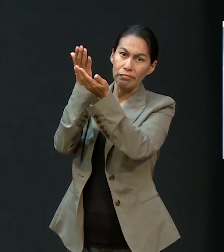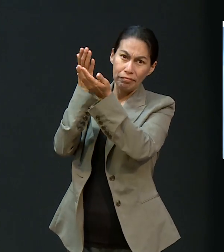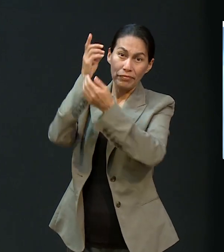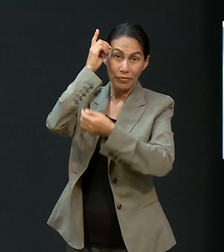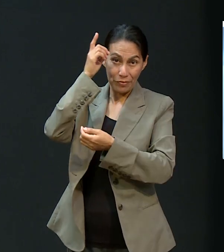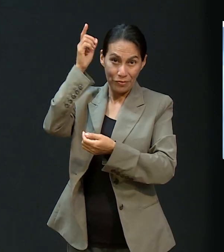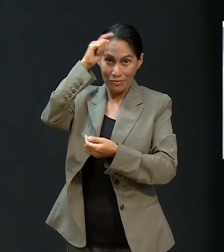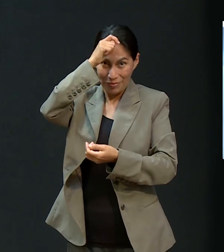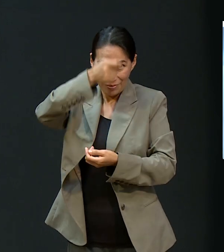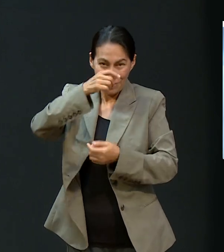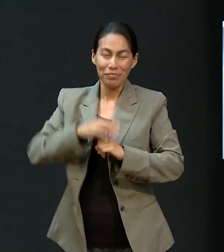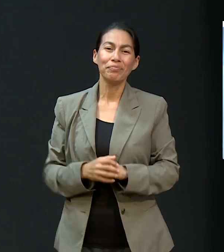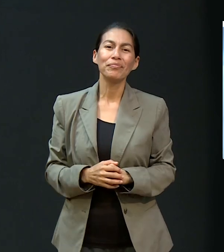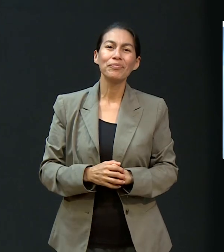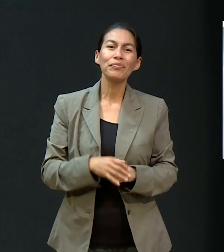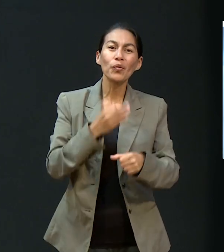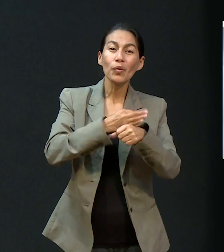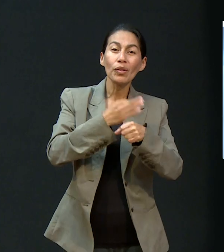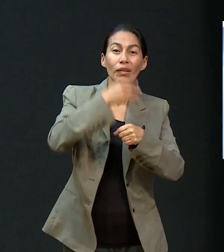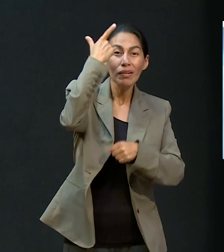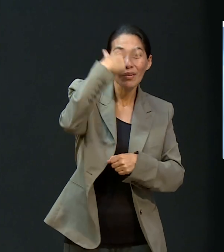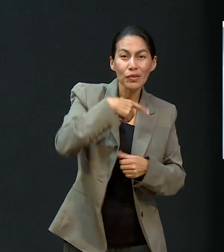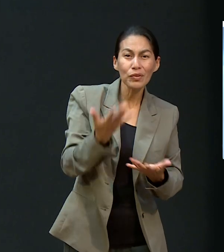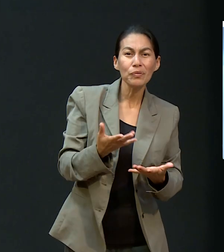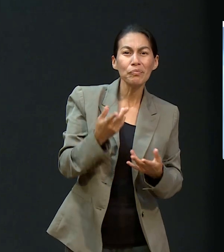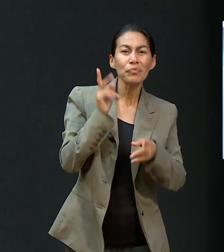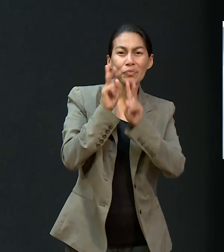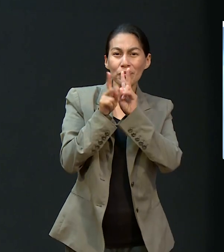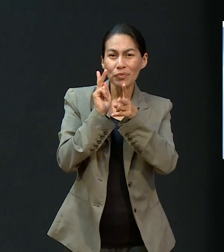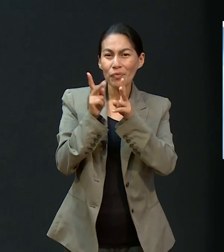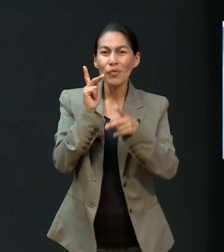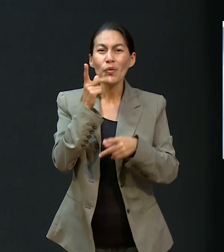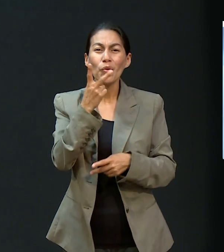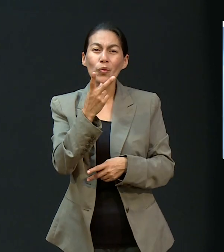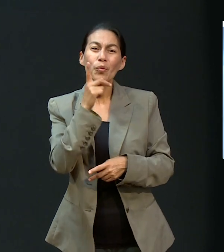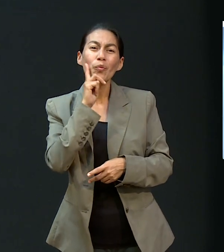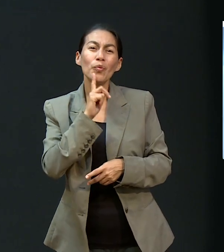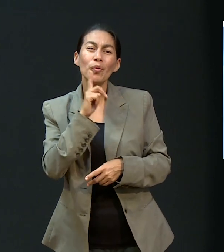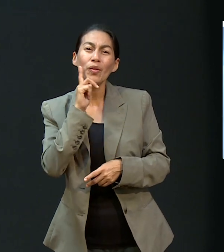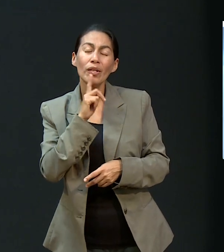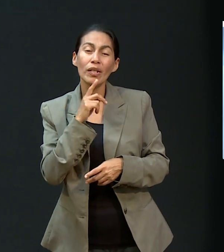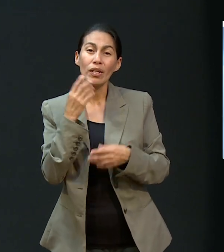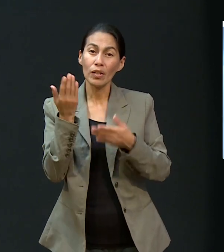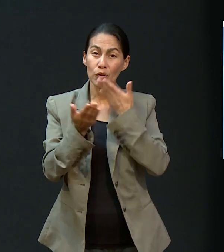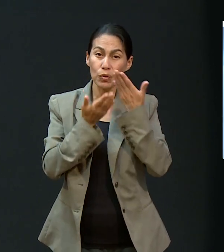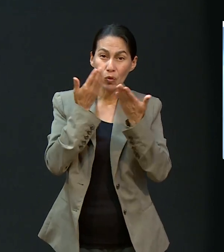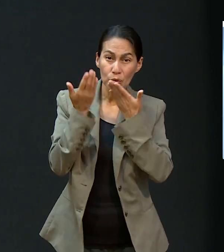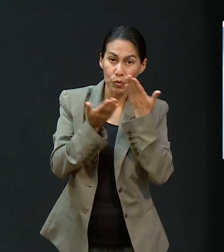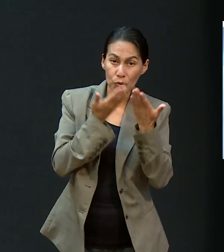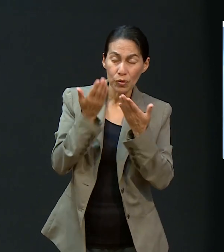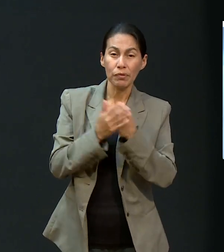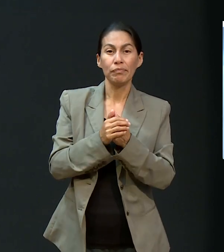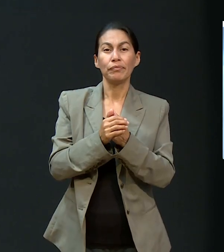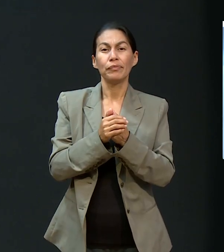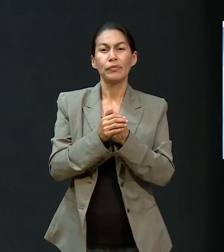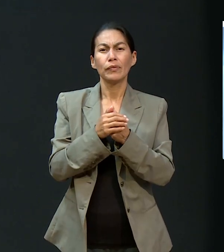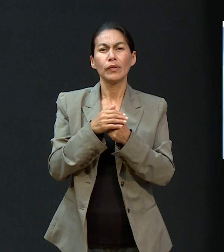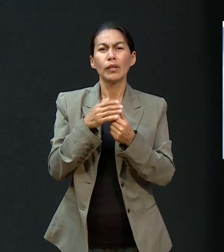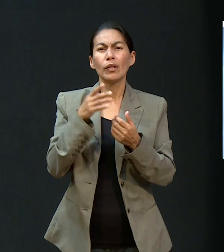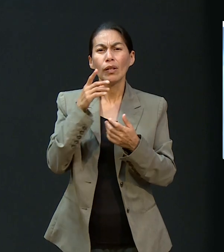vamos a platicar con dos estudiantes de posgrado que han venido acá para dar su testimonio de cuán